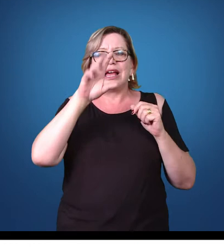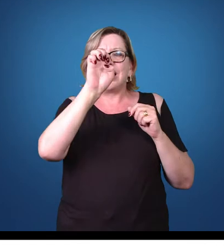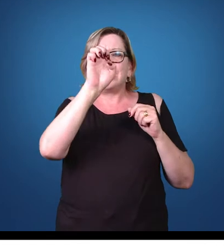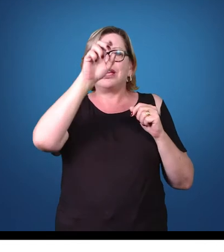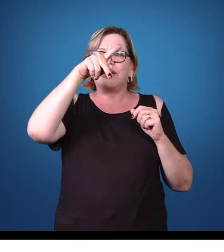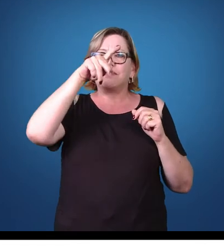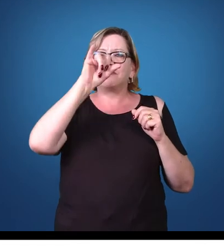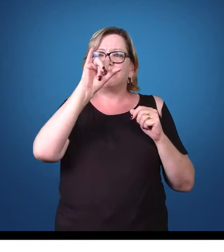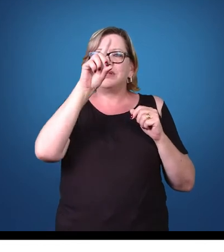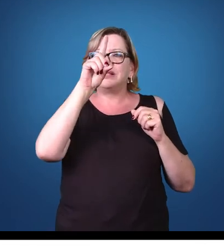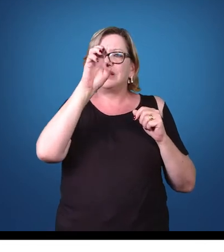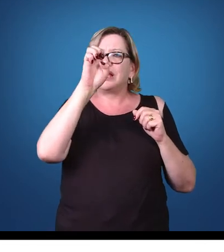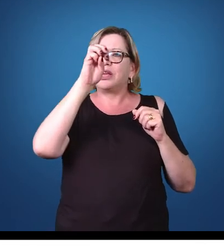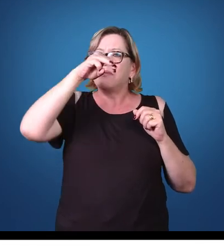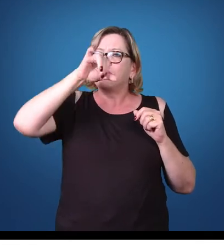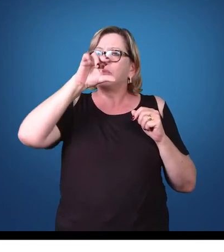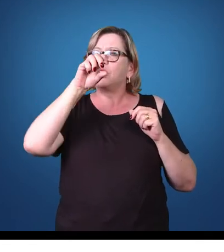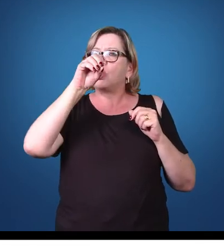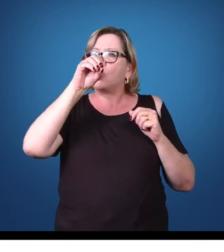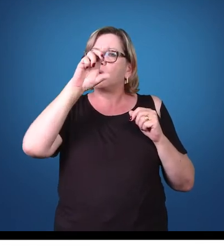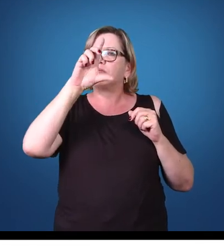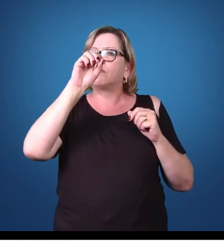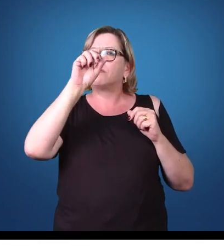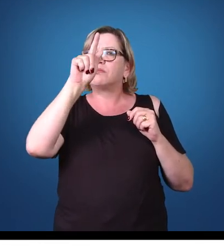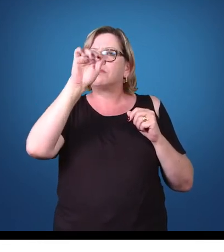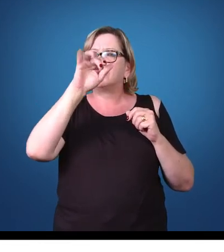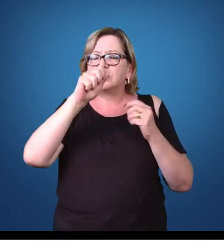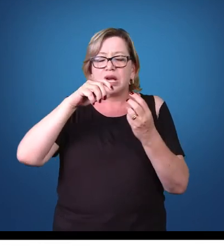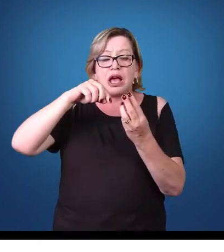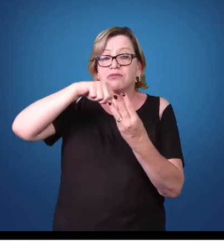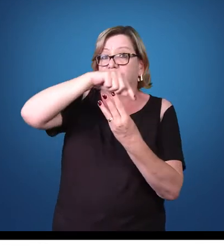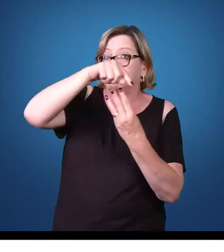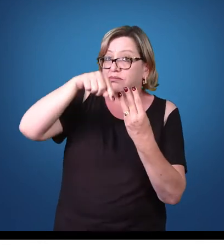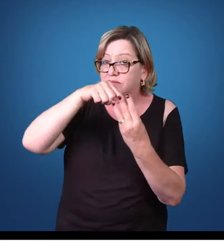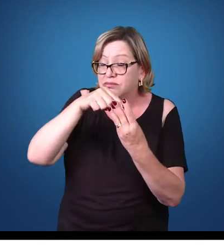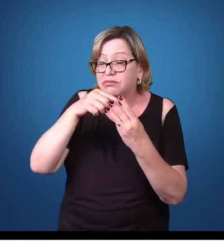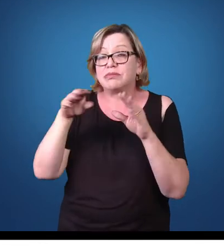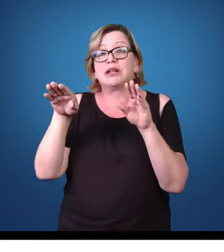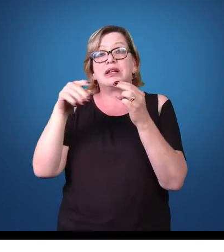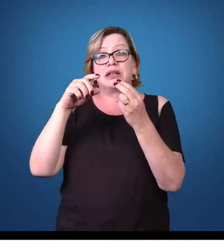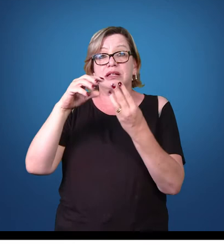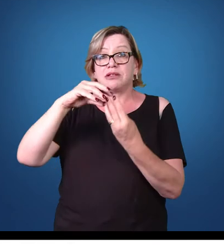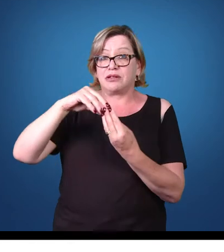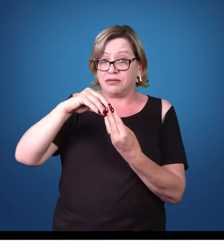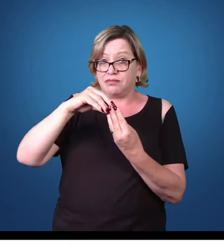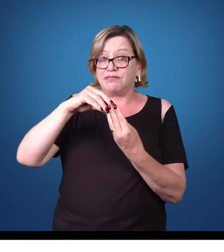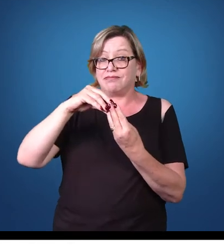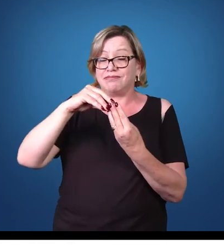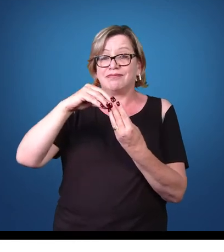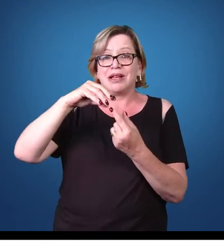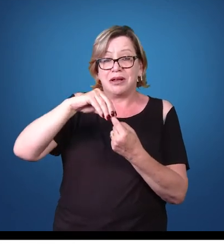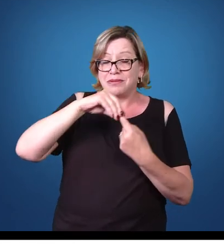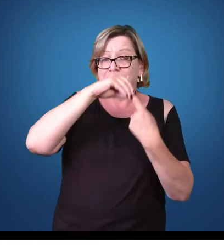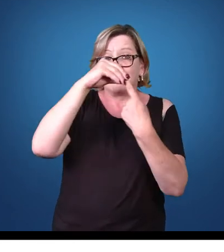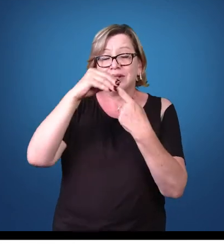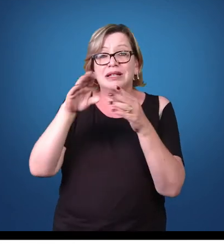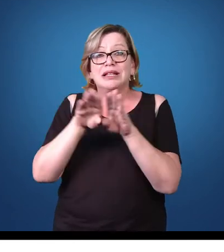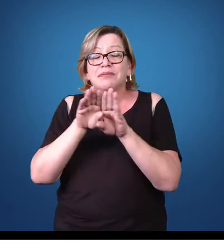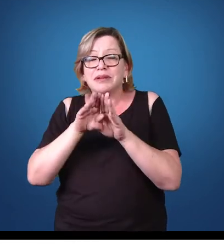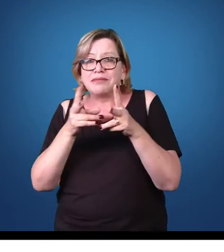considerando esses três pontos principais e, se for o caso, também considerar o vetor para algumas